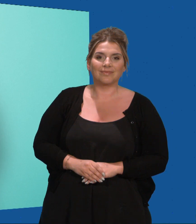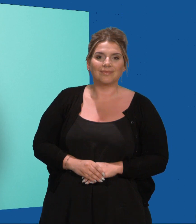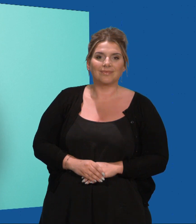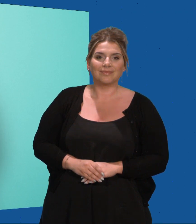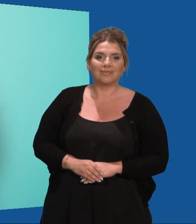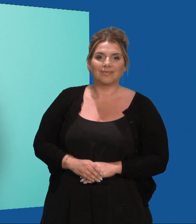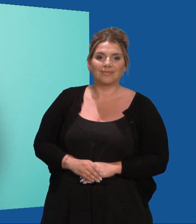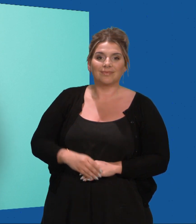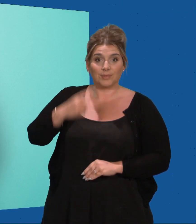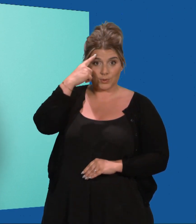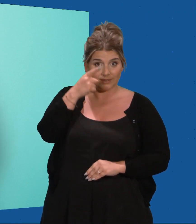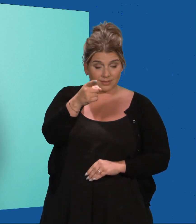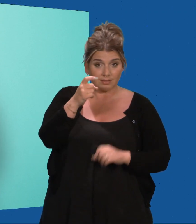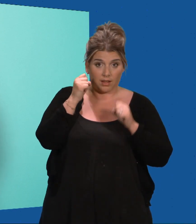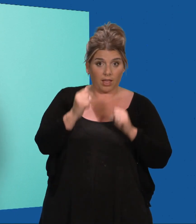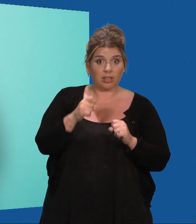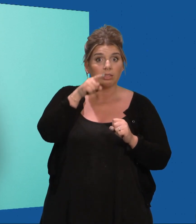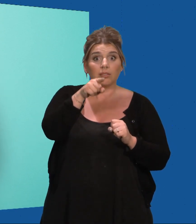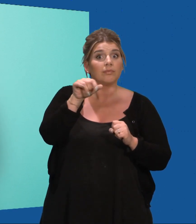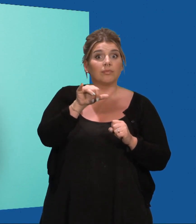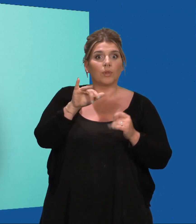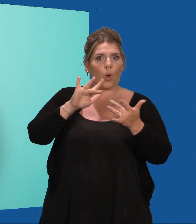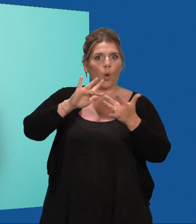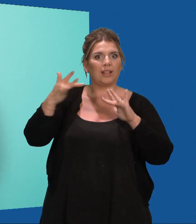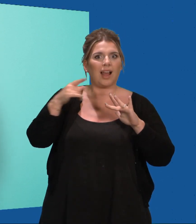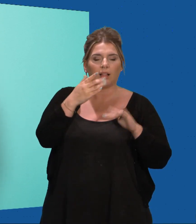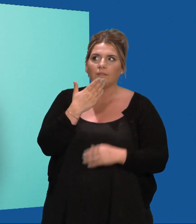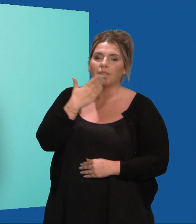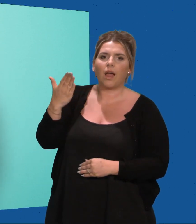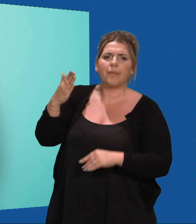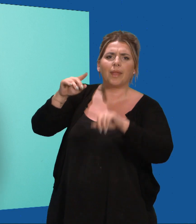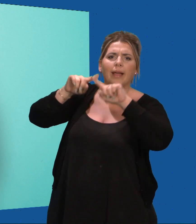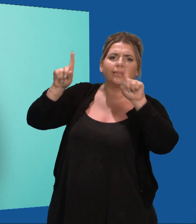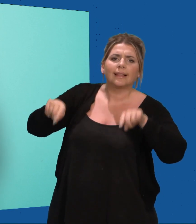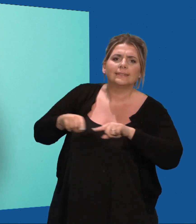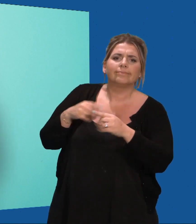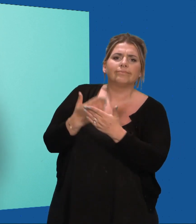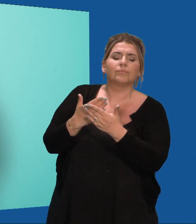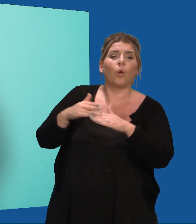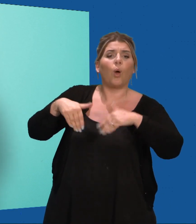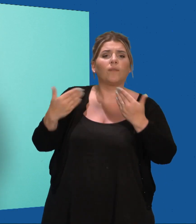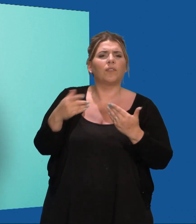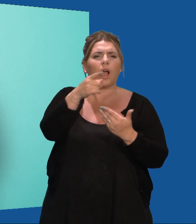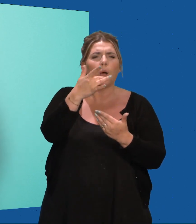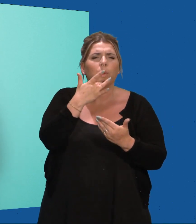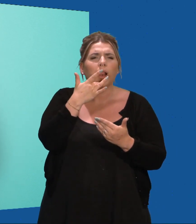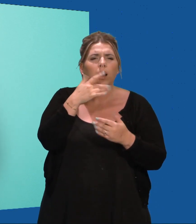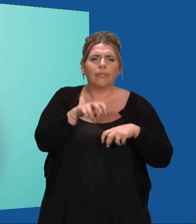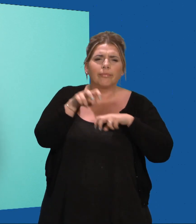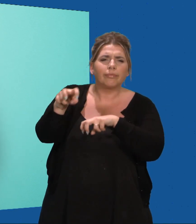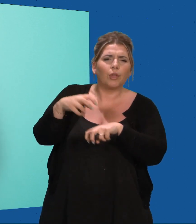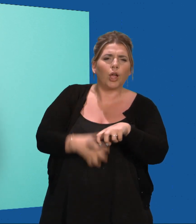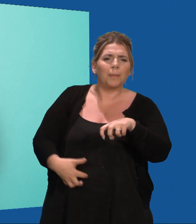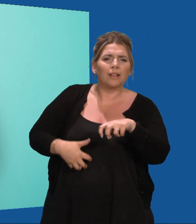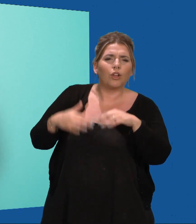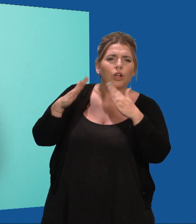Wist je dat je ook online een attest kan aanvragen, een afspraak kan maken bij het gemeentehuis of berichten kan ontvangen van de